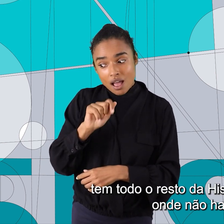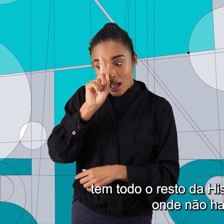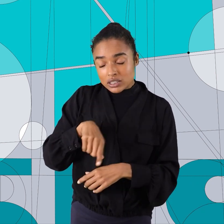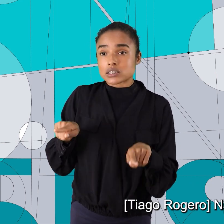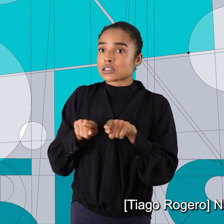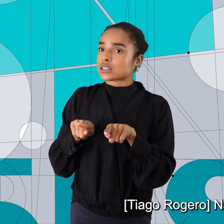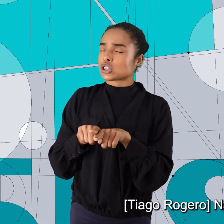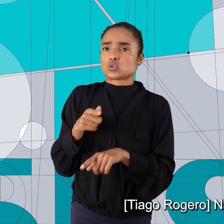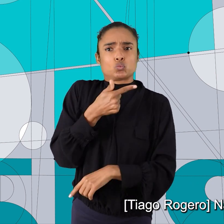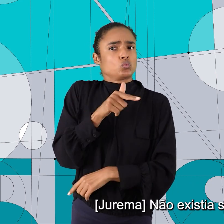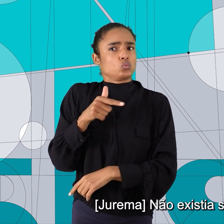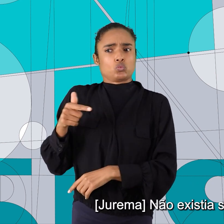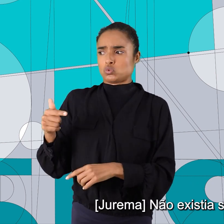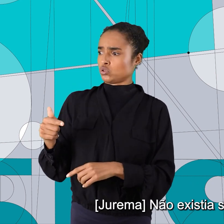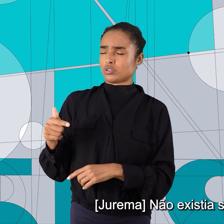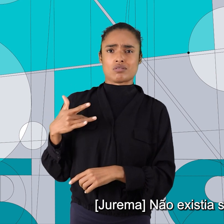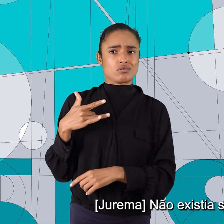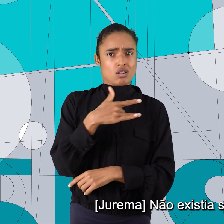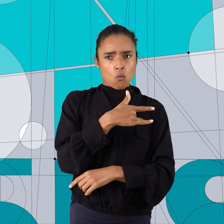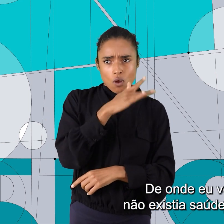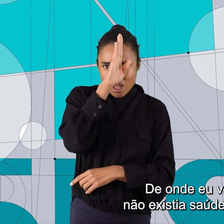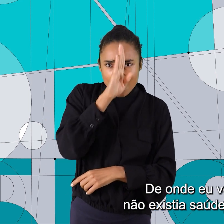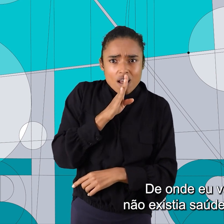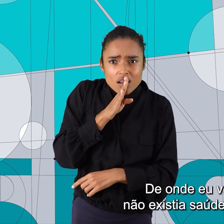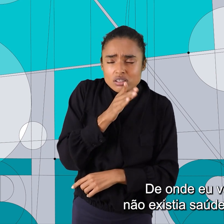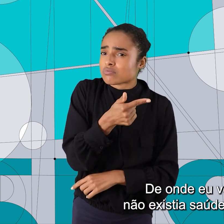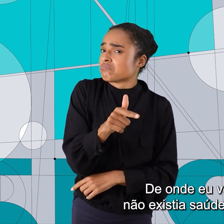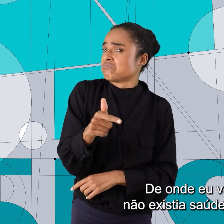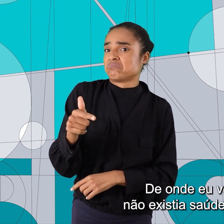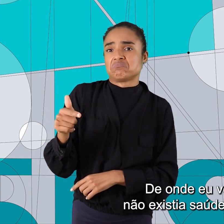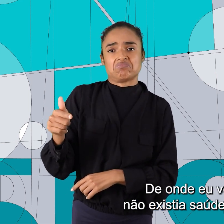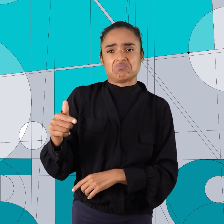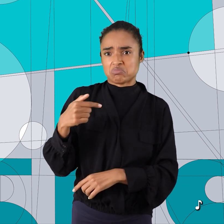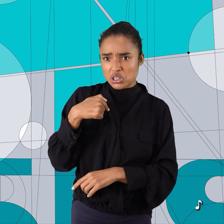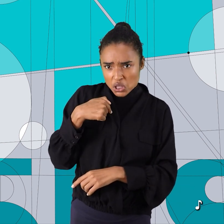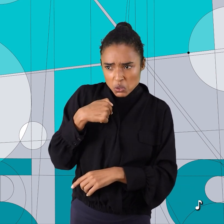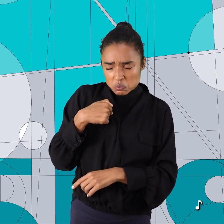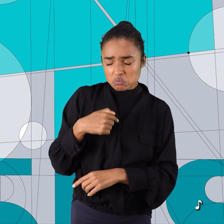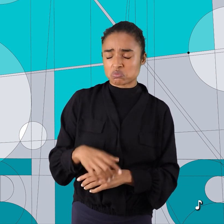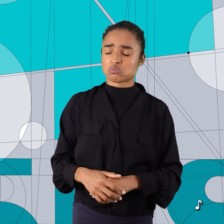onde não havia. Não tinha. Não existia saúde pública. De onde eu venho, não existia saúde pública.